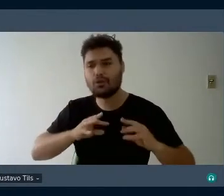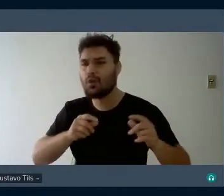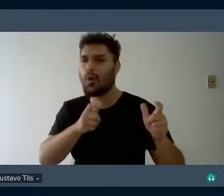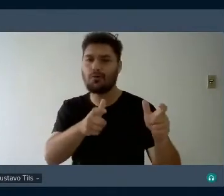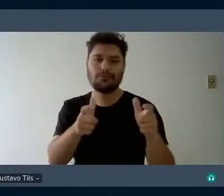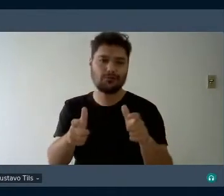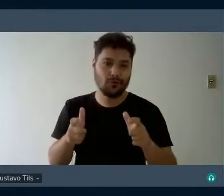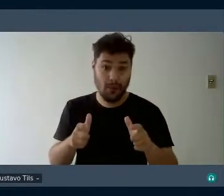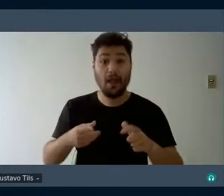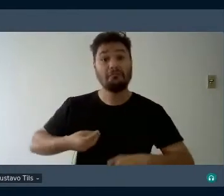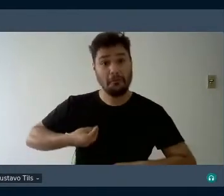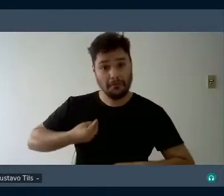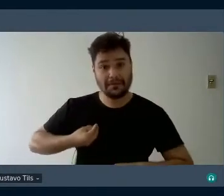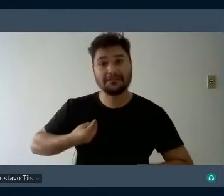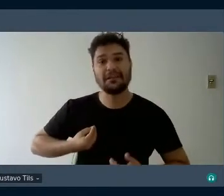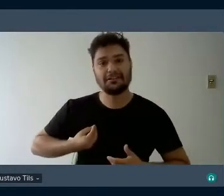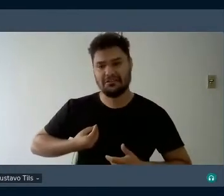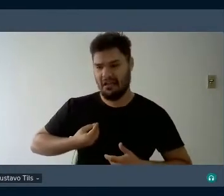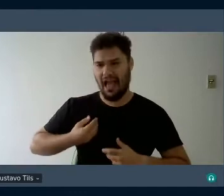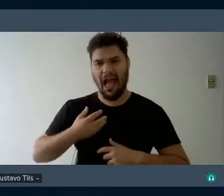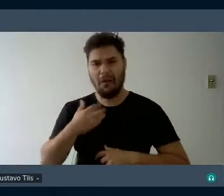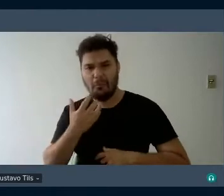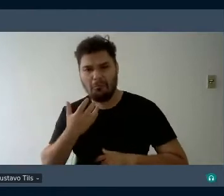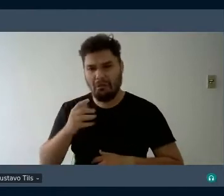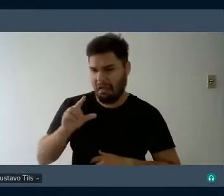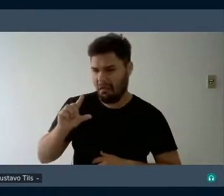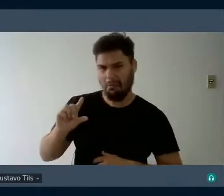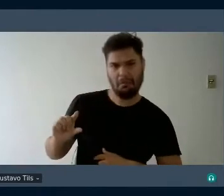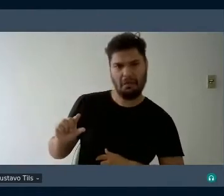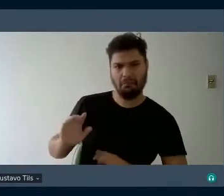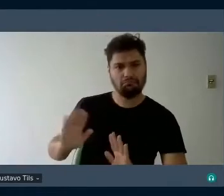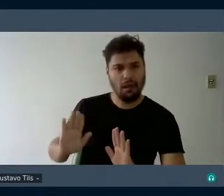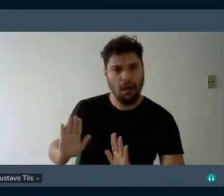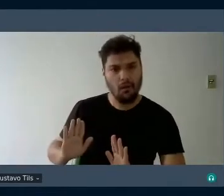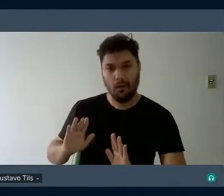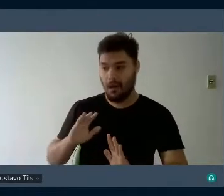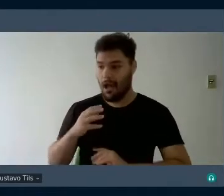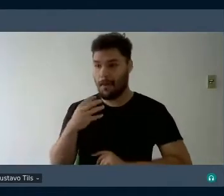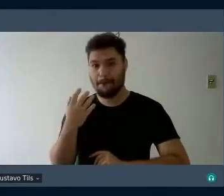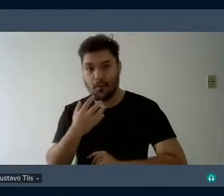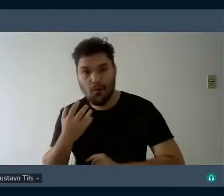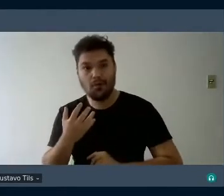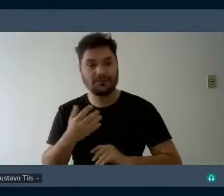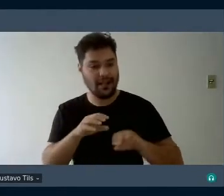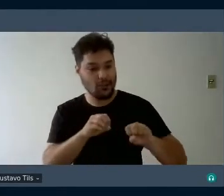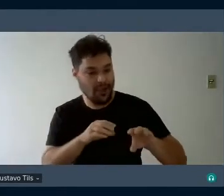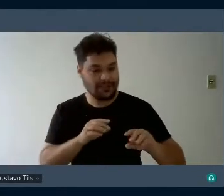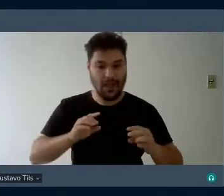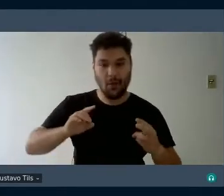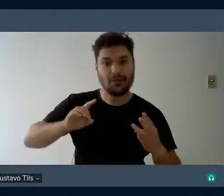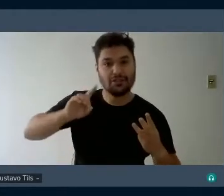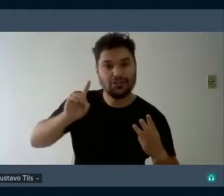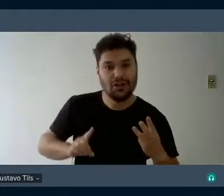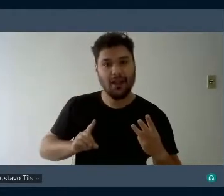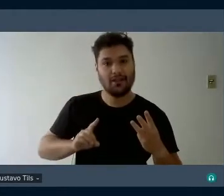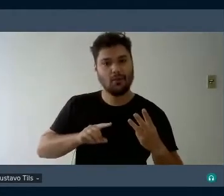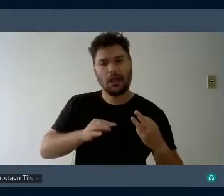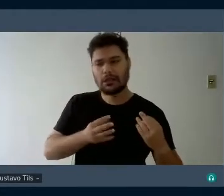está aí presente, não é algo menor. Então, junto à música, educação e direito a todas as pessoas.